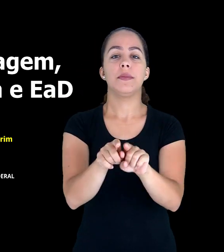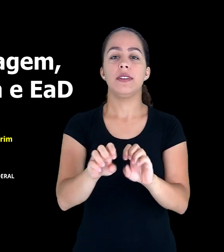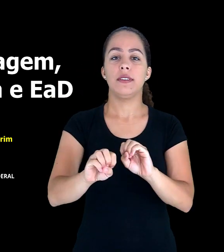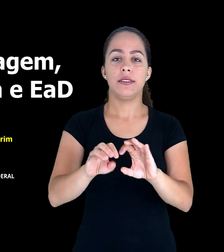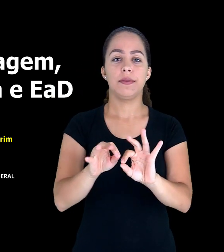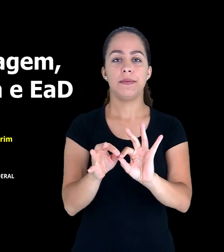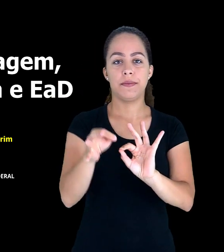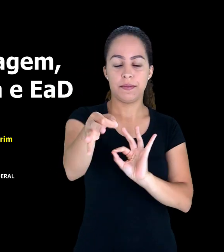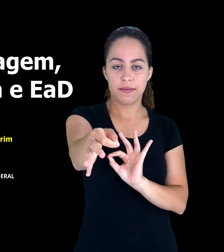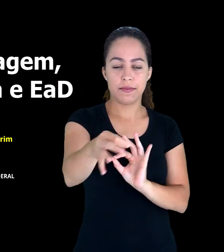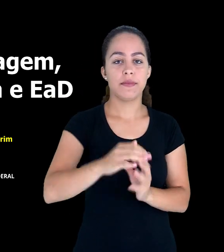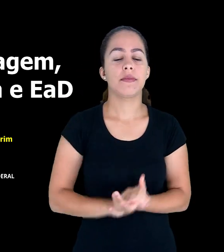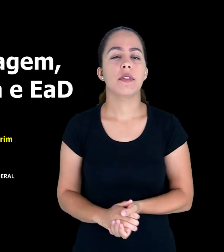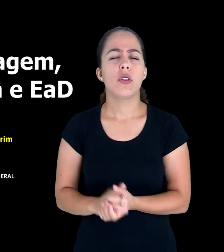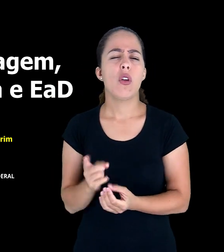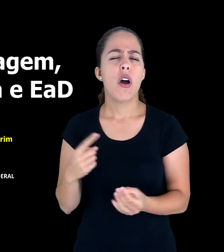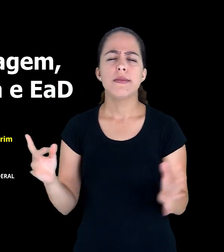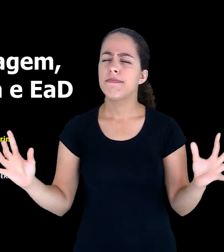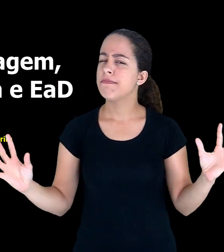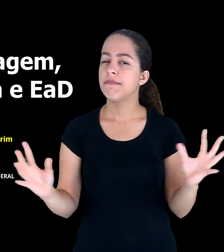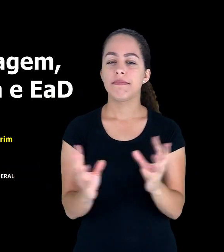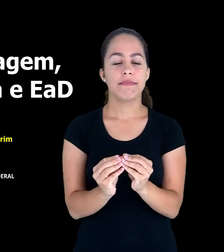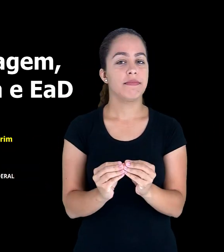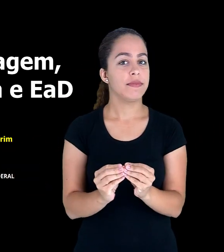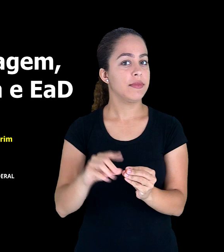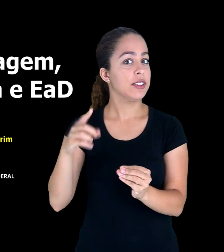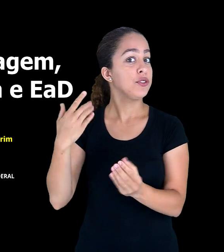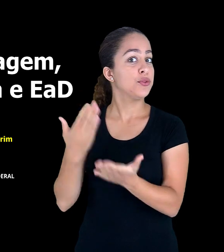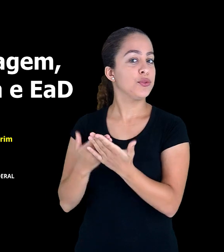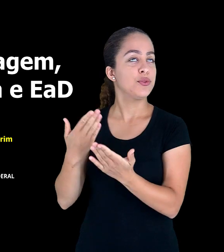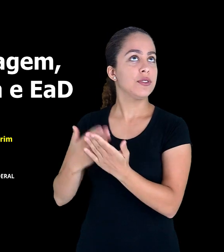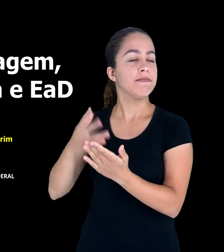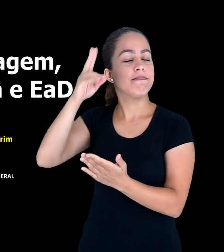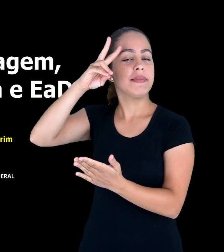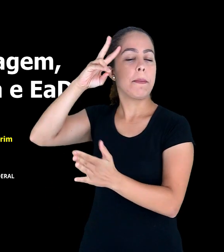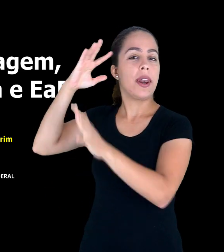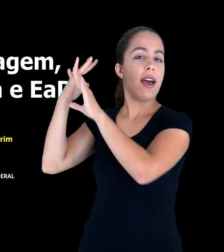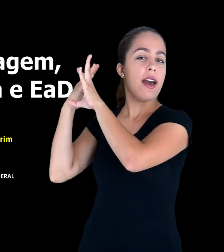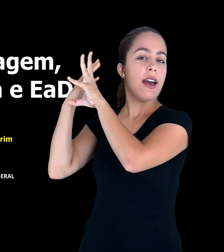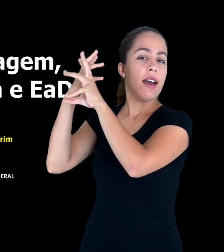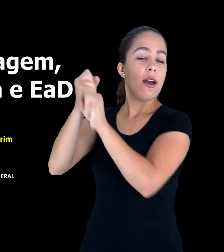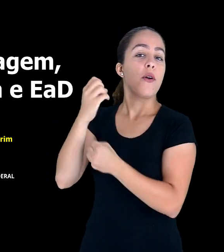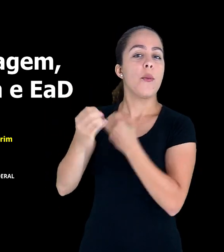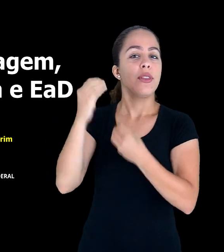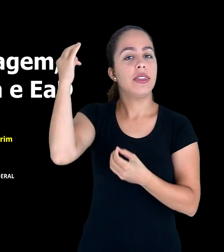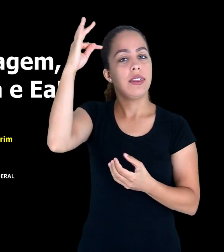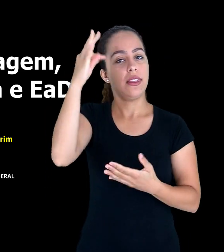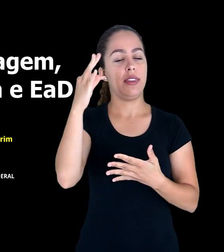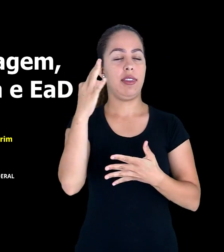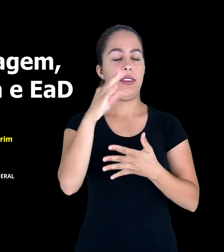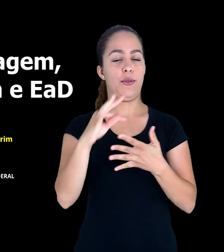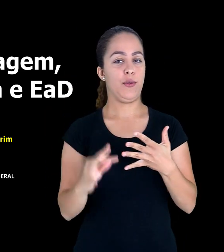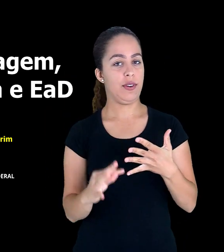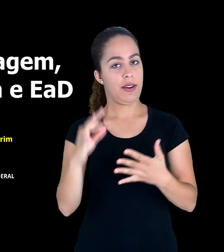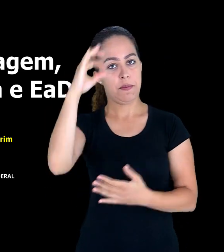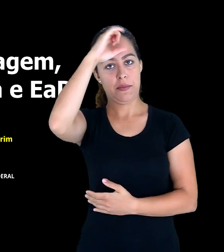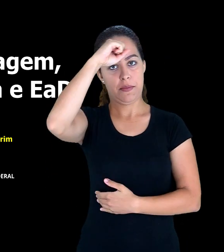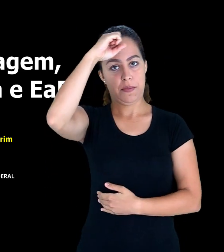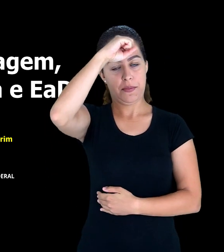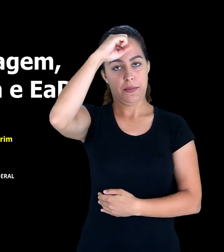distância. Nós vamos brevemente fazer uma revisão dessas teorias da aprendizagem à luz da